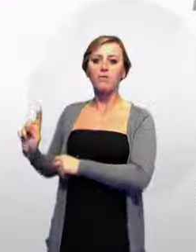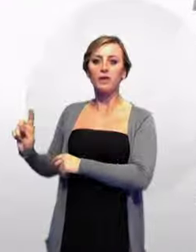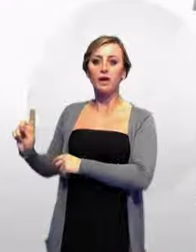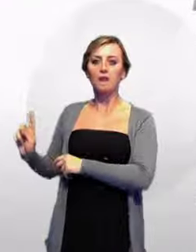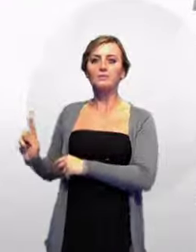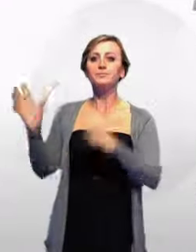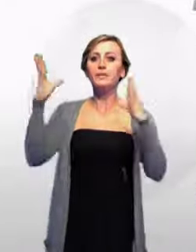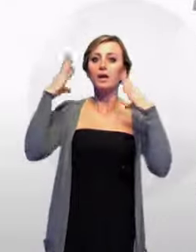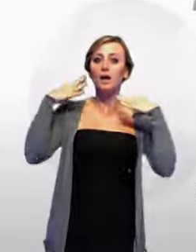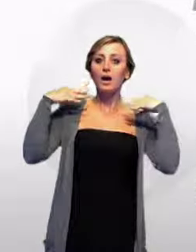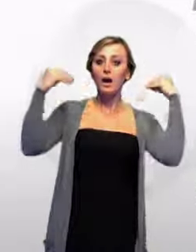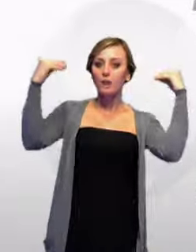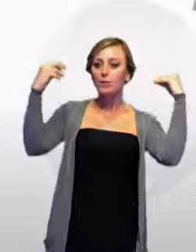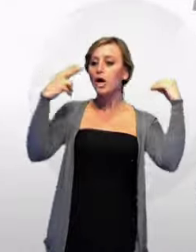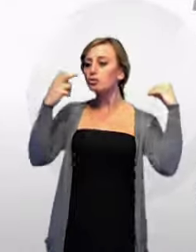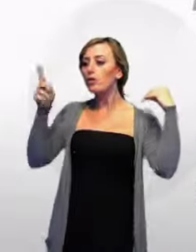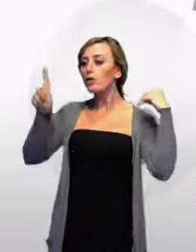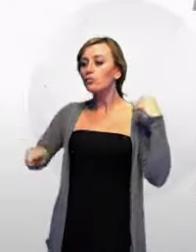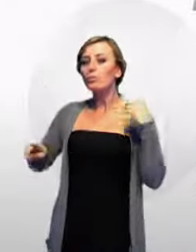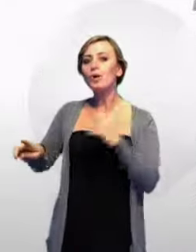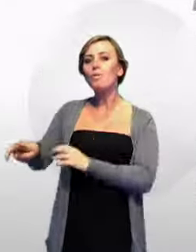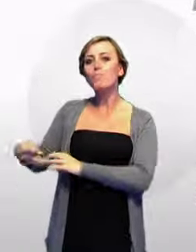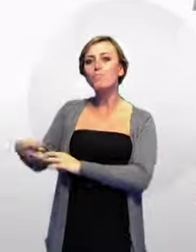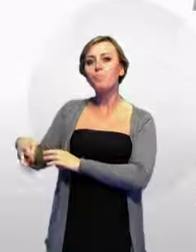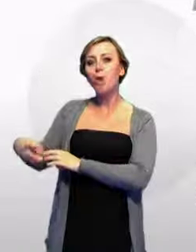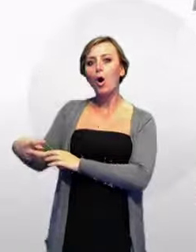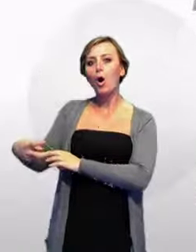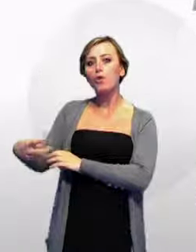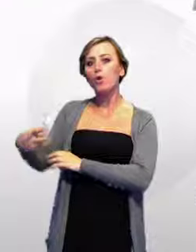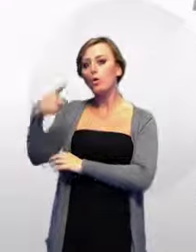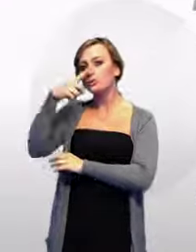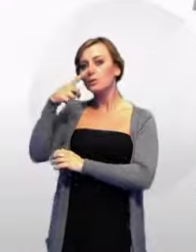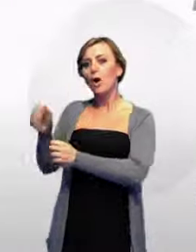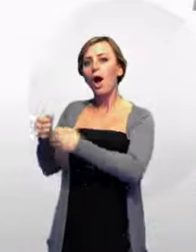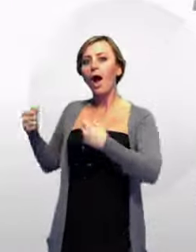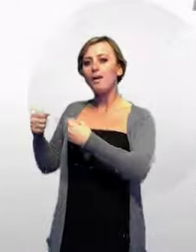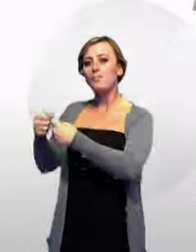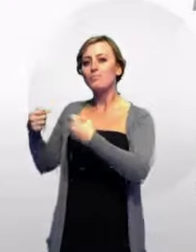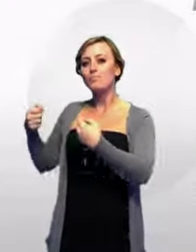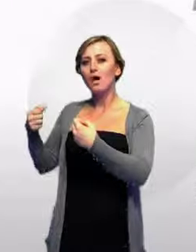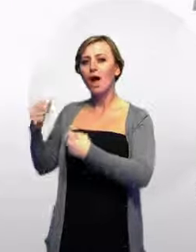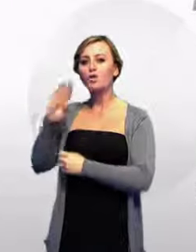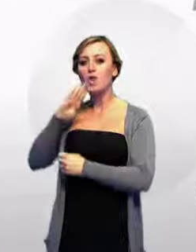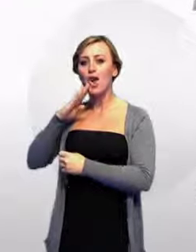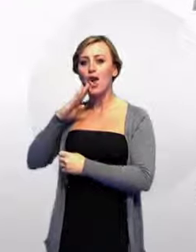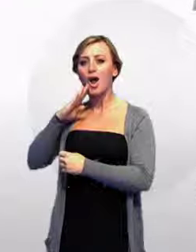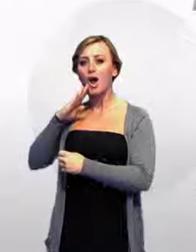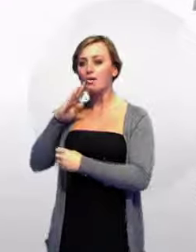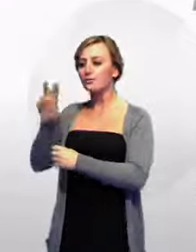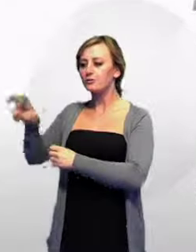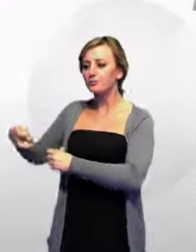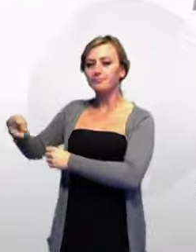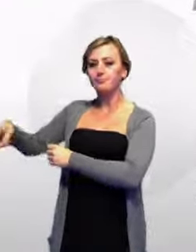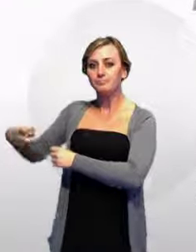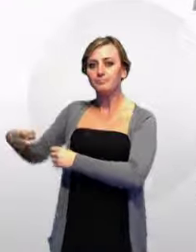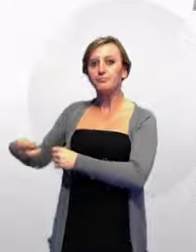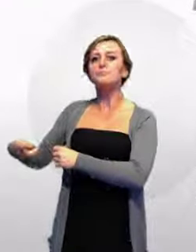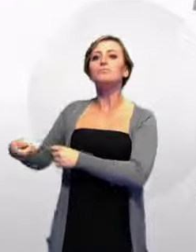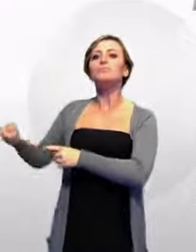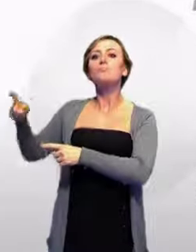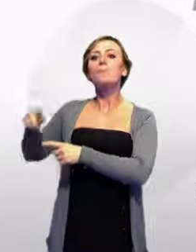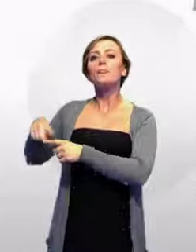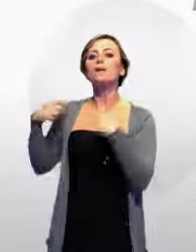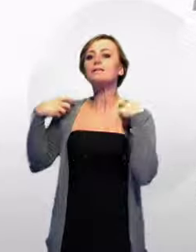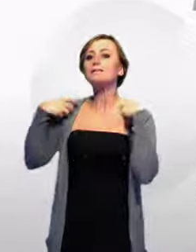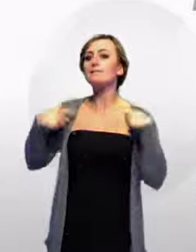anche un piede di porco utilizzato per scardinare l'armadio in legno che le custodiva ed uno zaino per il trasporto del materiale.